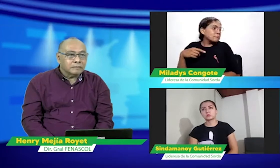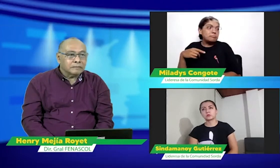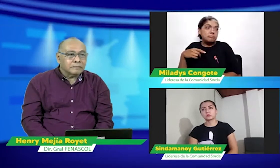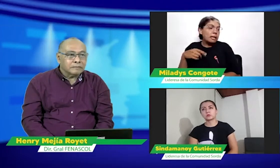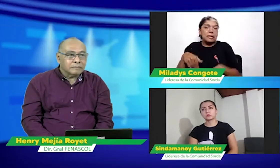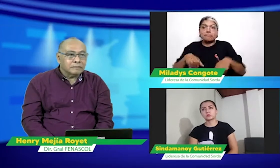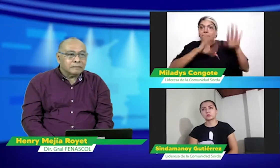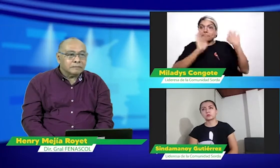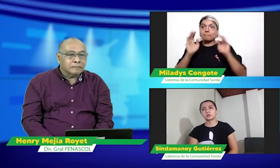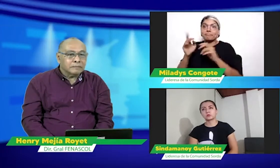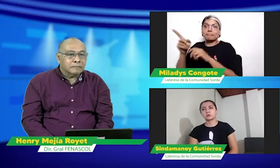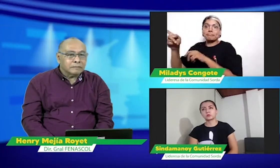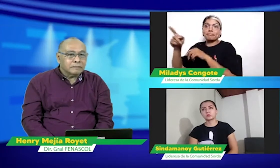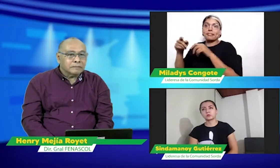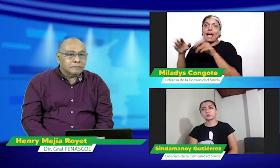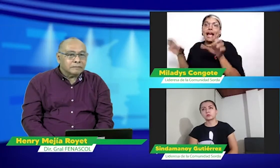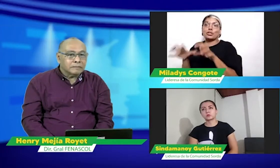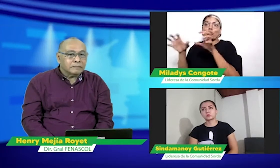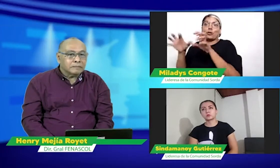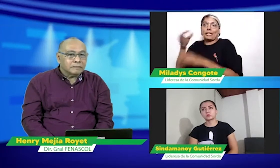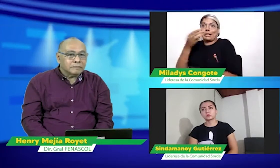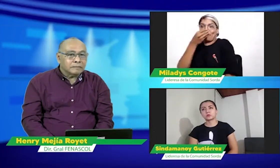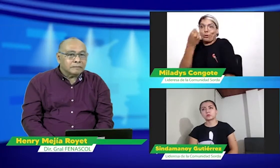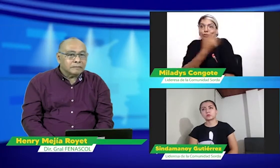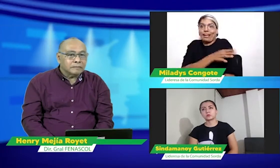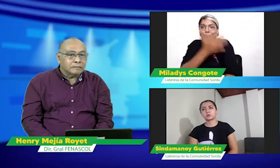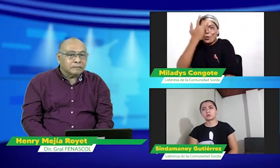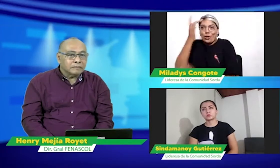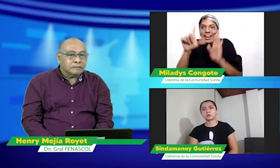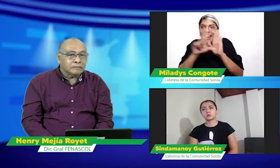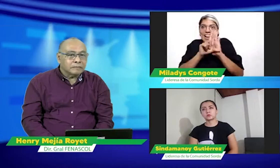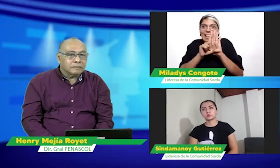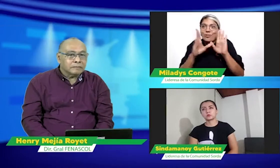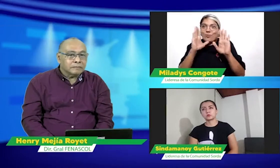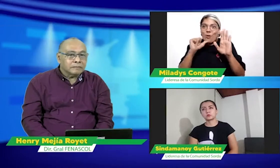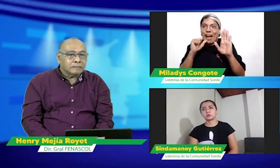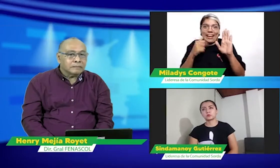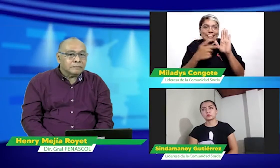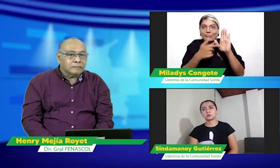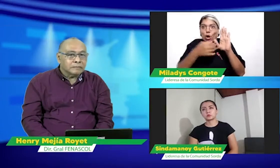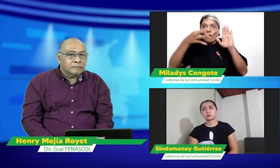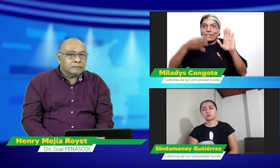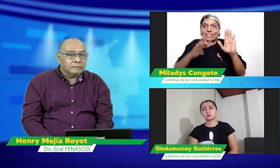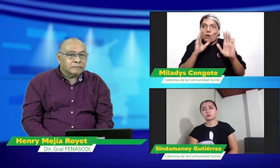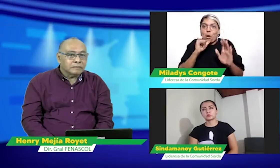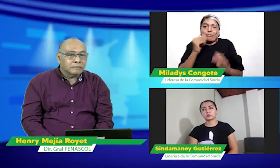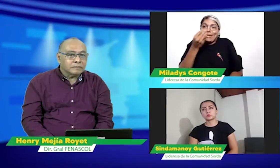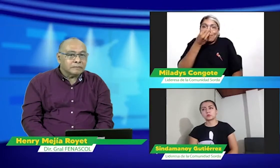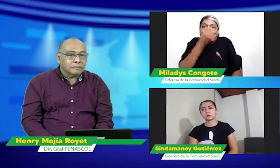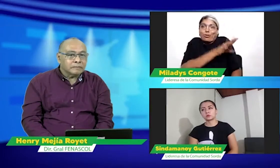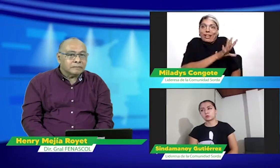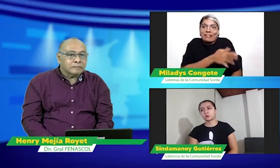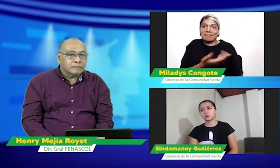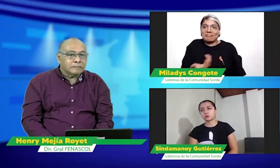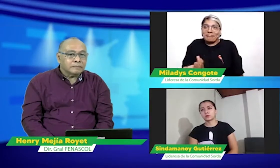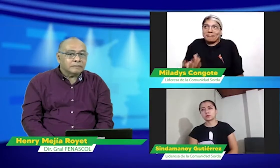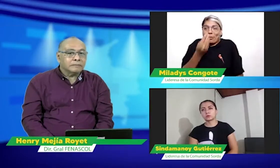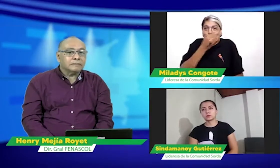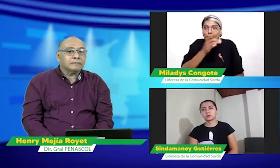empiezan a polarizarse, probablemente los oyentes van a generar unas acciones totalmente independientes porque es que no hay unas reglas de juego